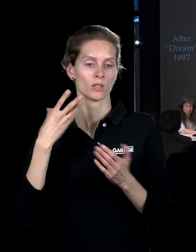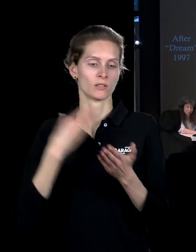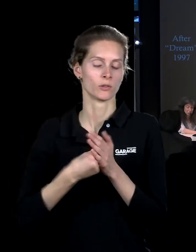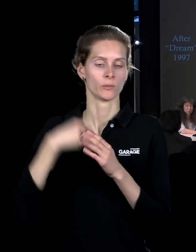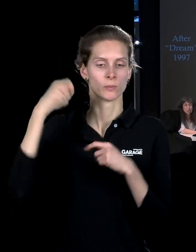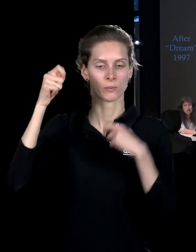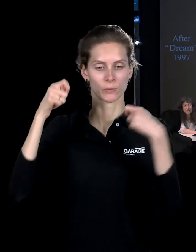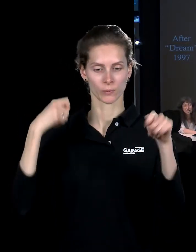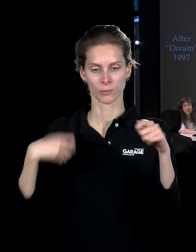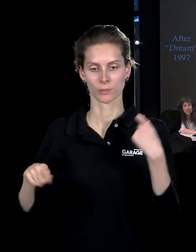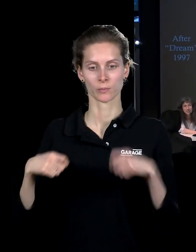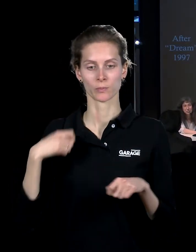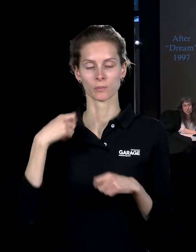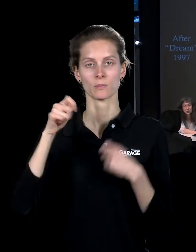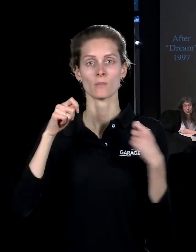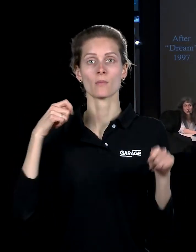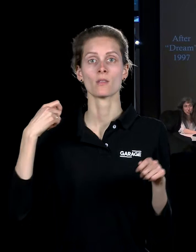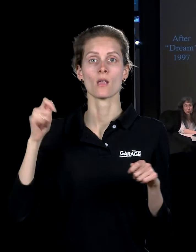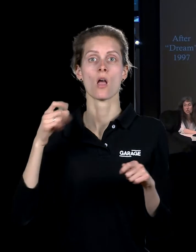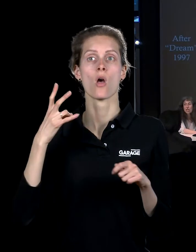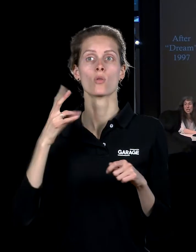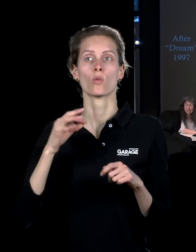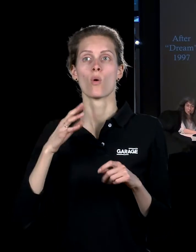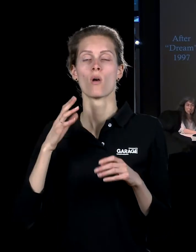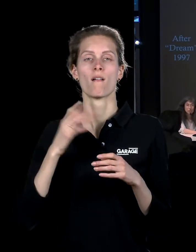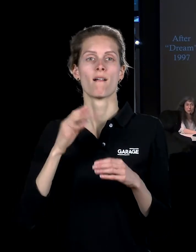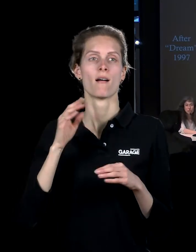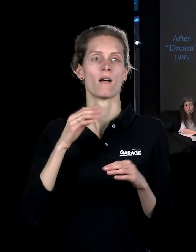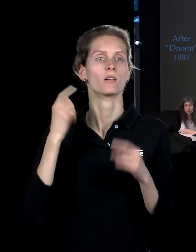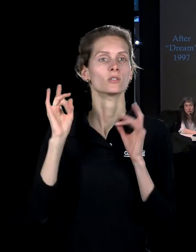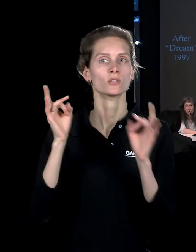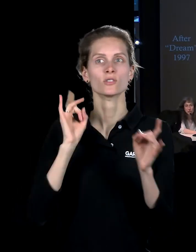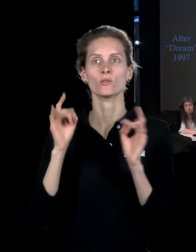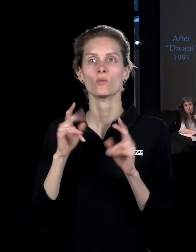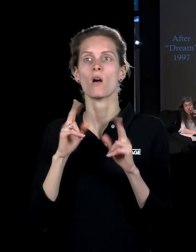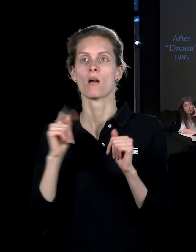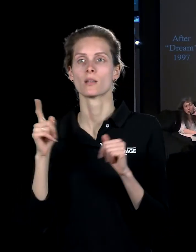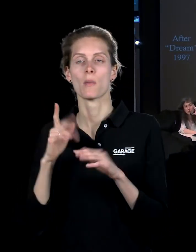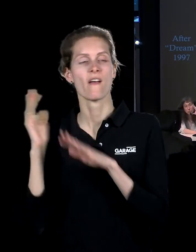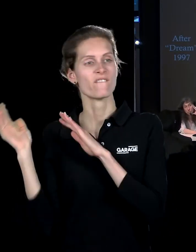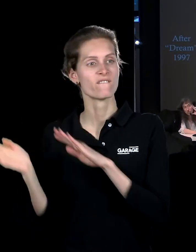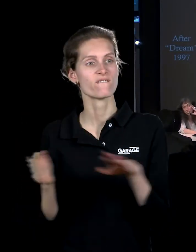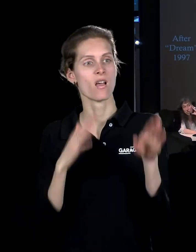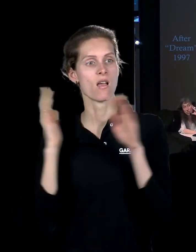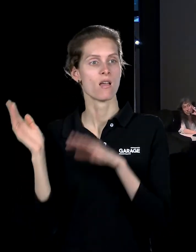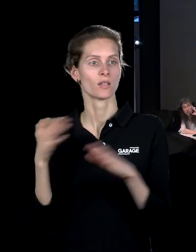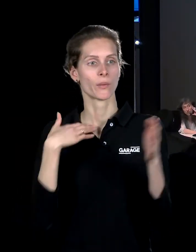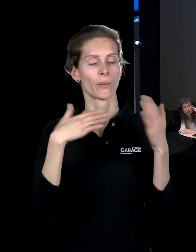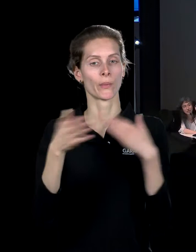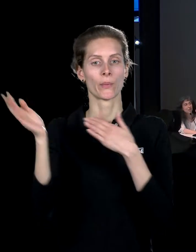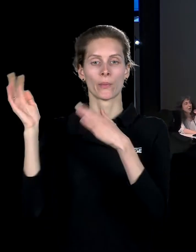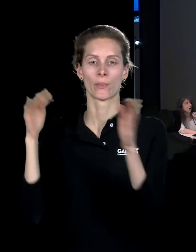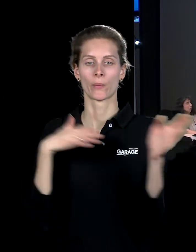играть по воле ветра. Каждый раз они будут играть по-другому. Что абсолютно в духе Кейджа, который работает со случаем и с элементом